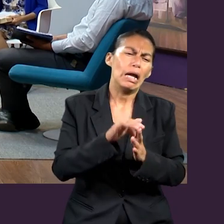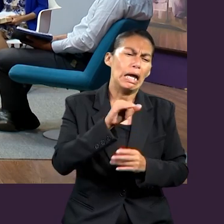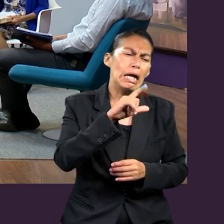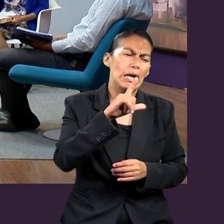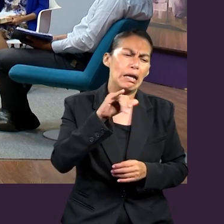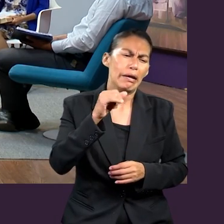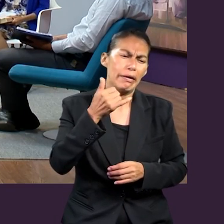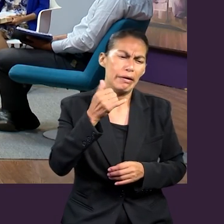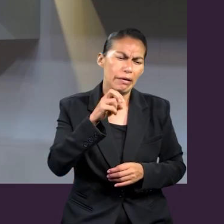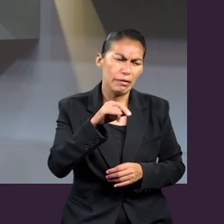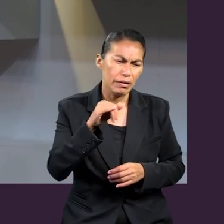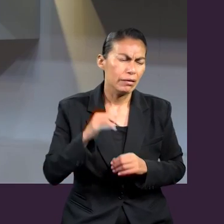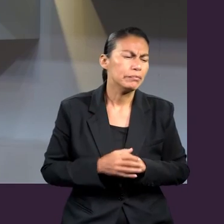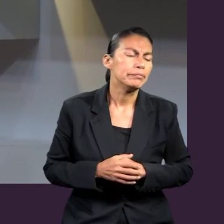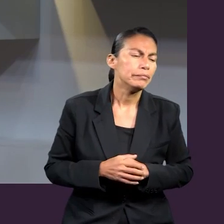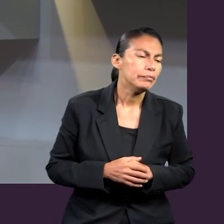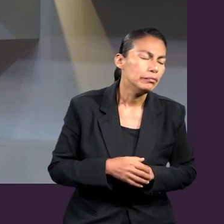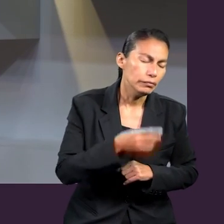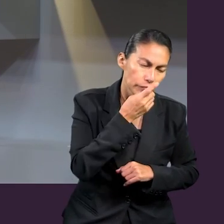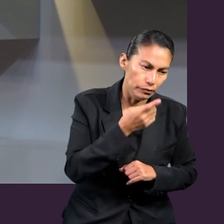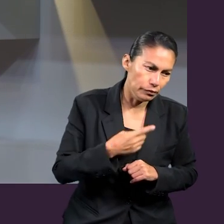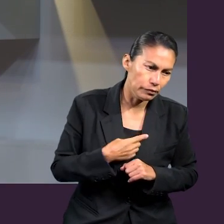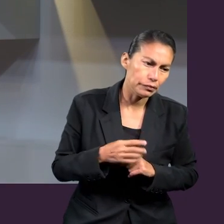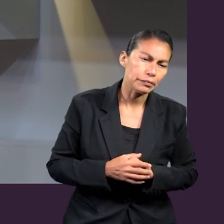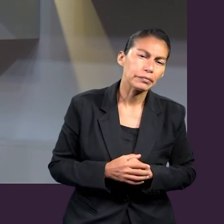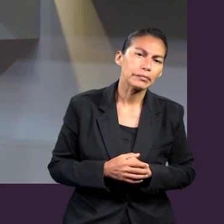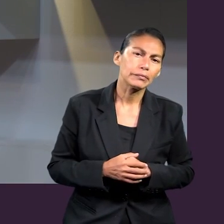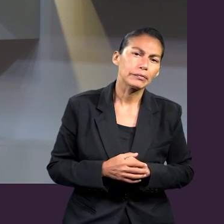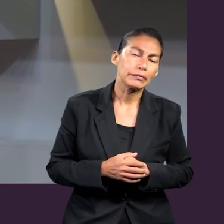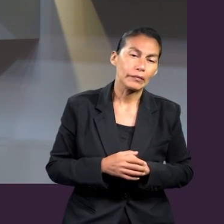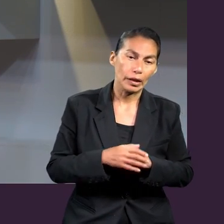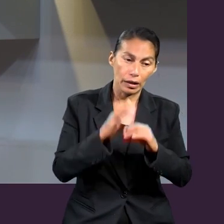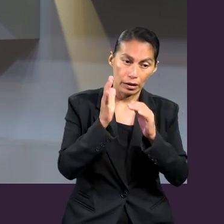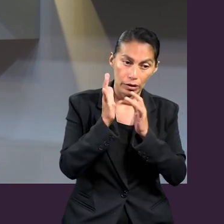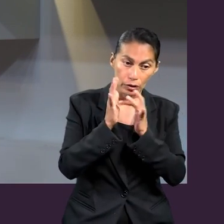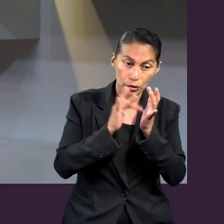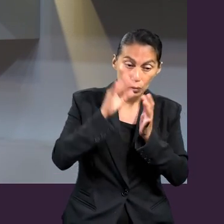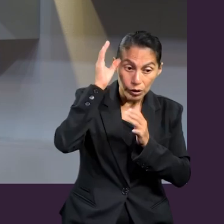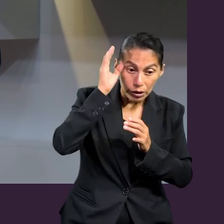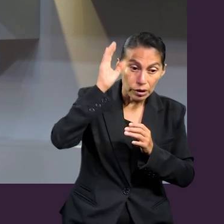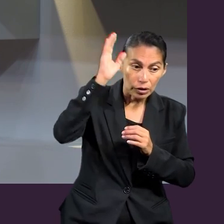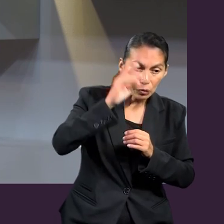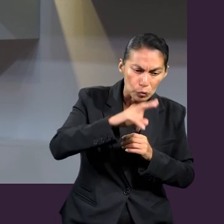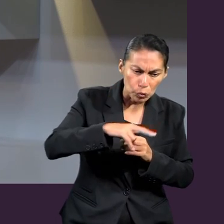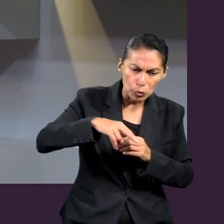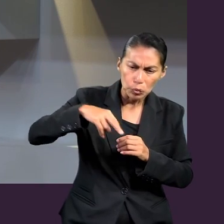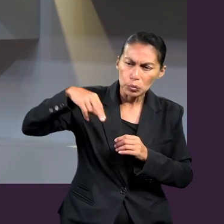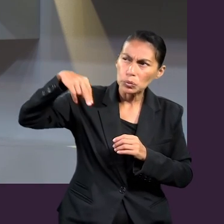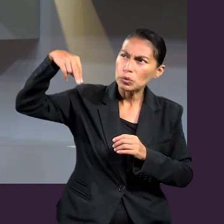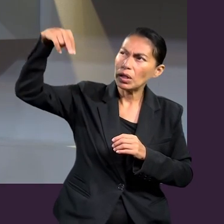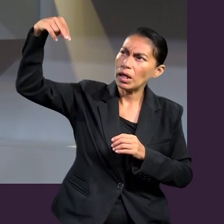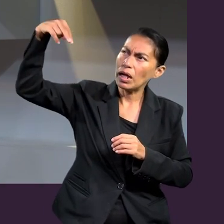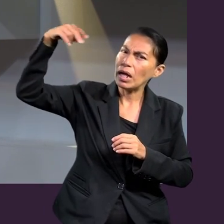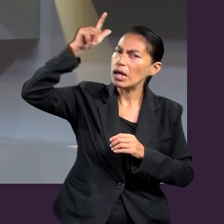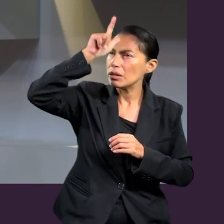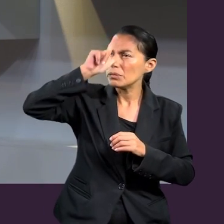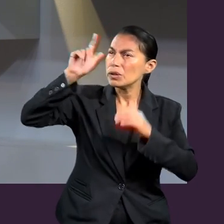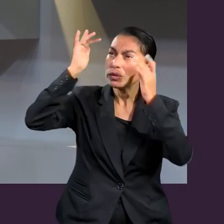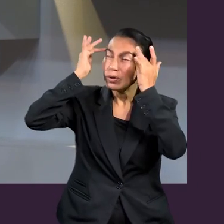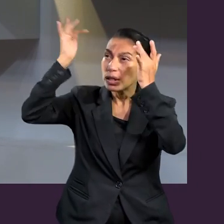ya que cuando Cristo asciende, da dones a los hombres a través del Espíritu Santo, todos